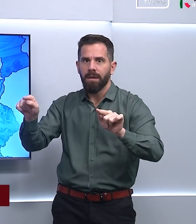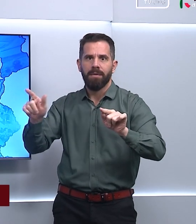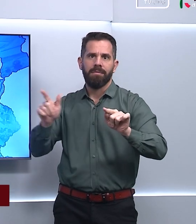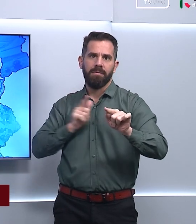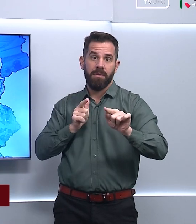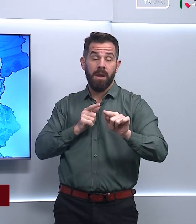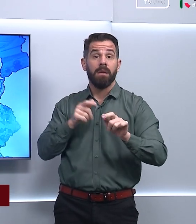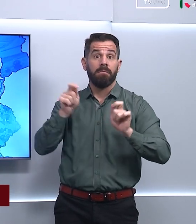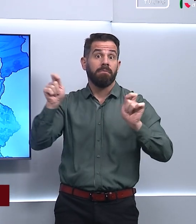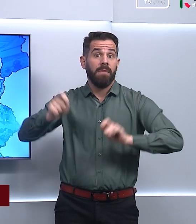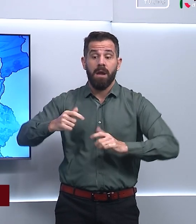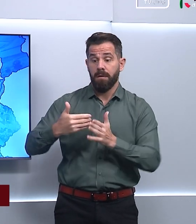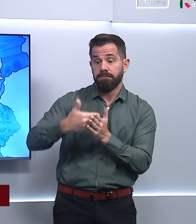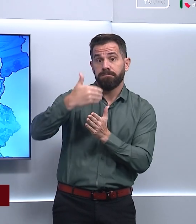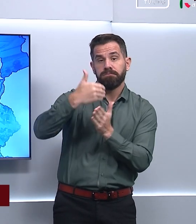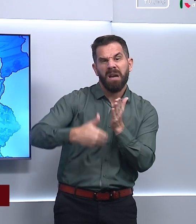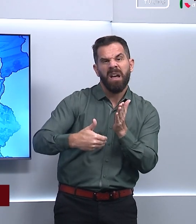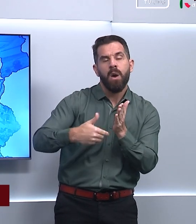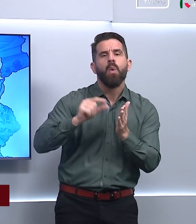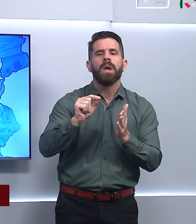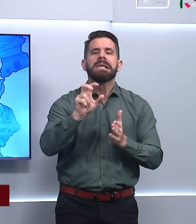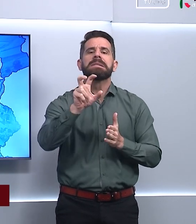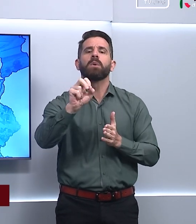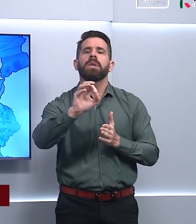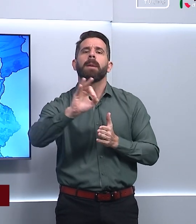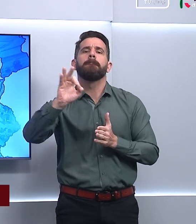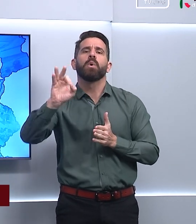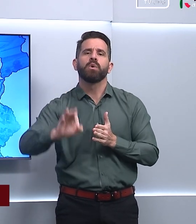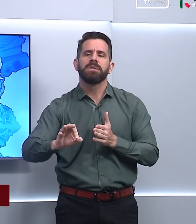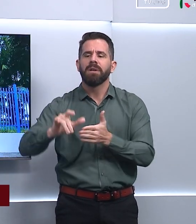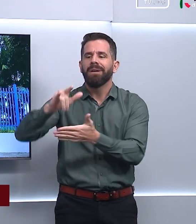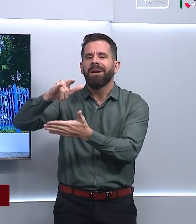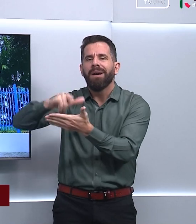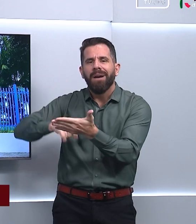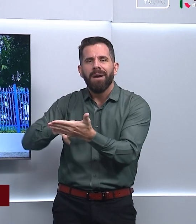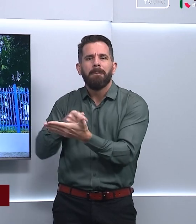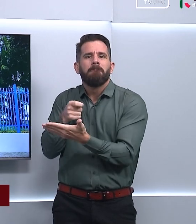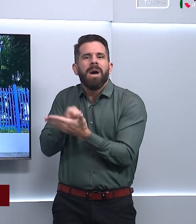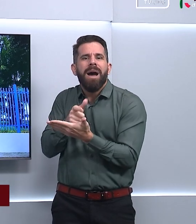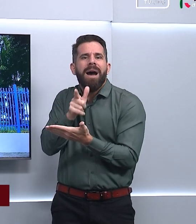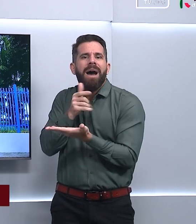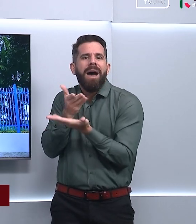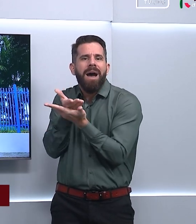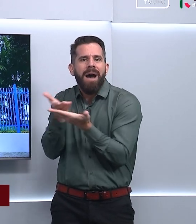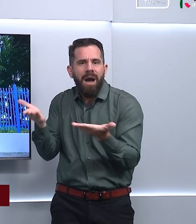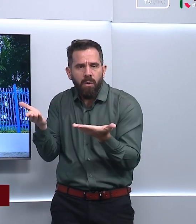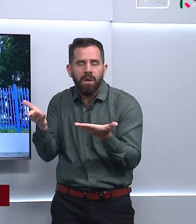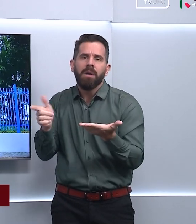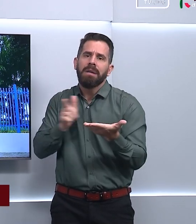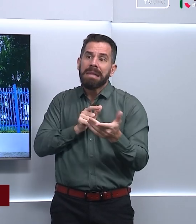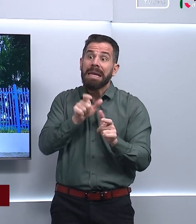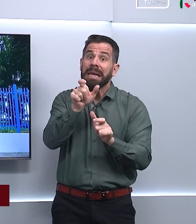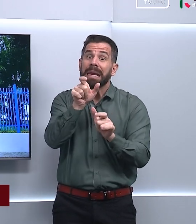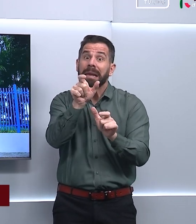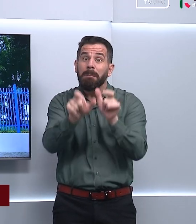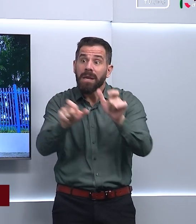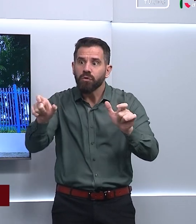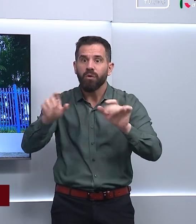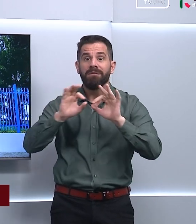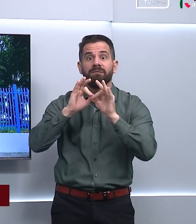subsídio de 50% nas faturas da Saneago para famílias em situação de